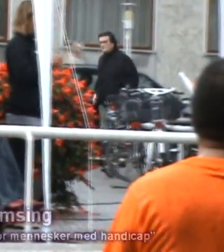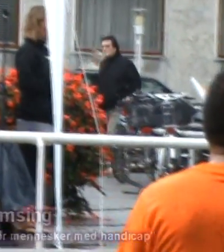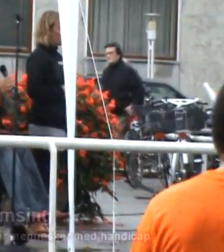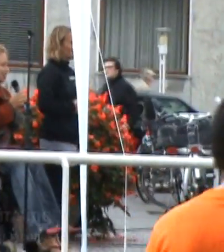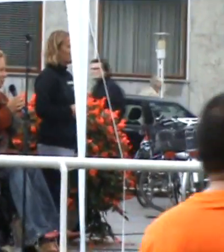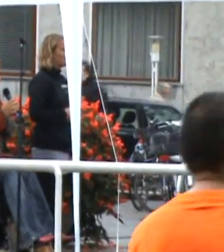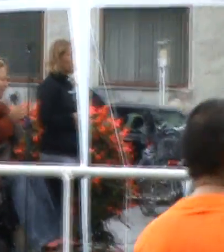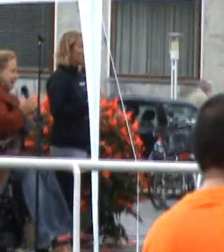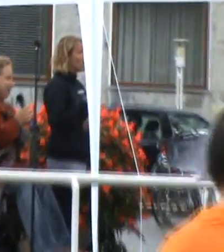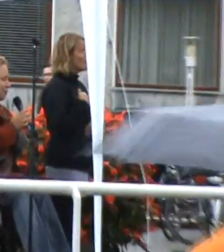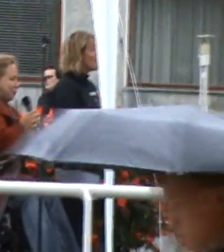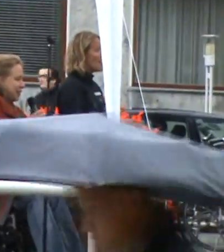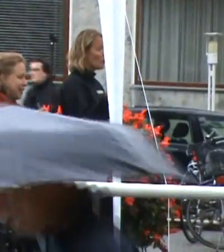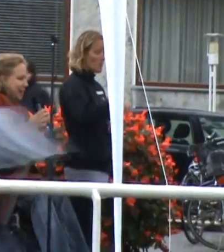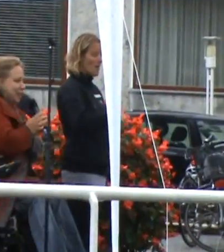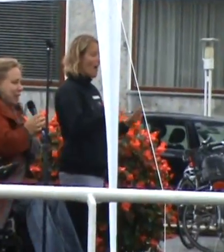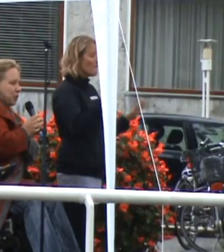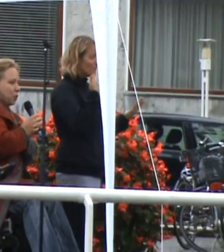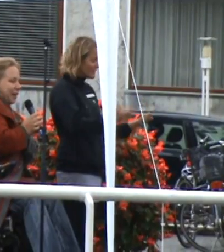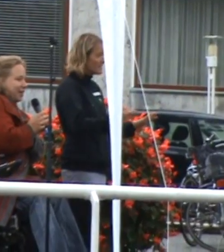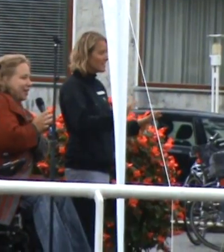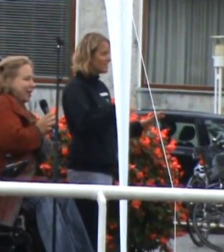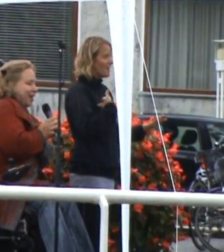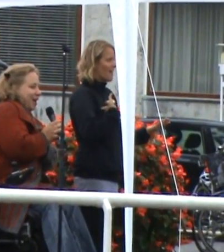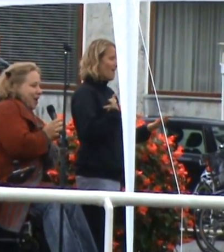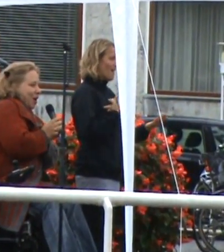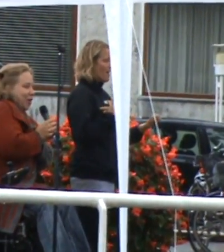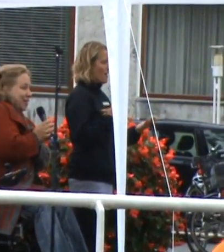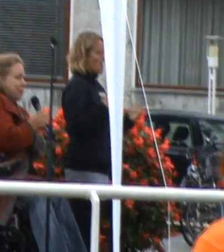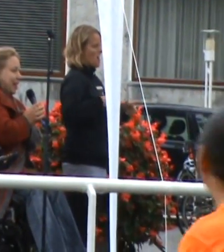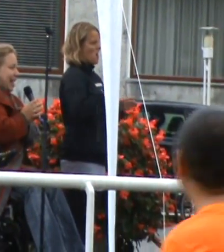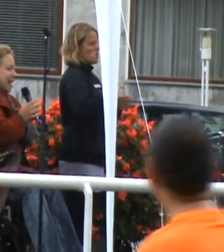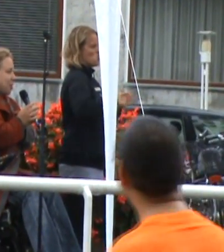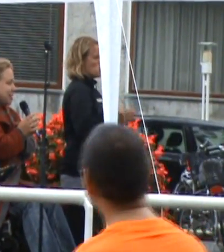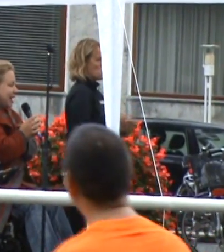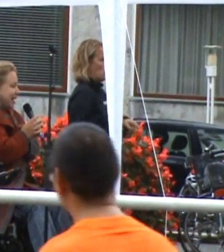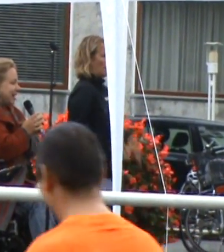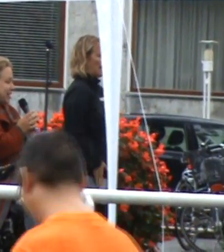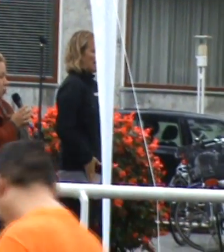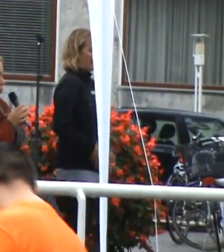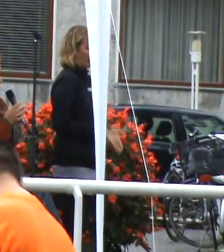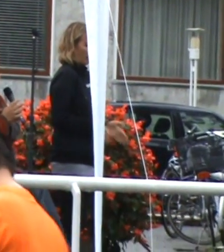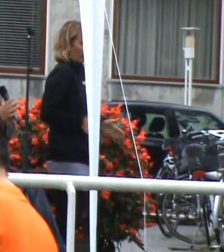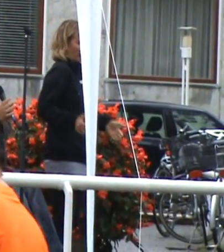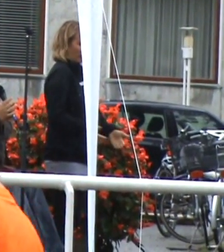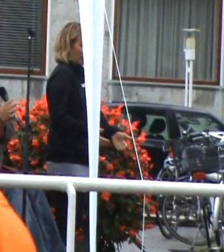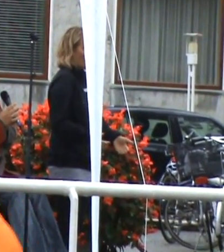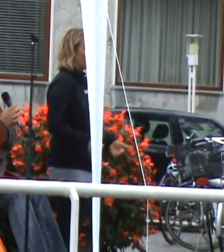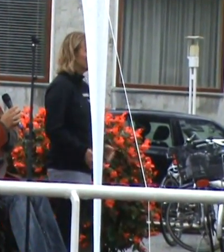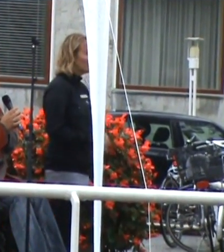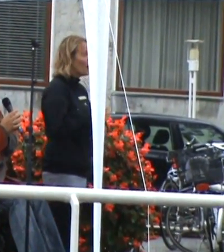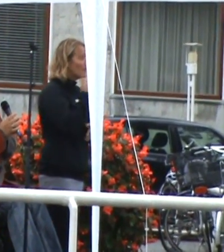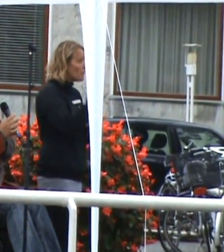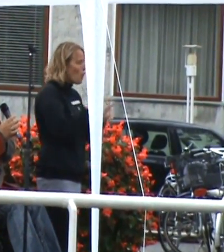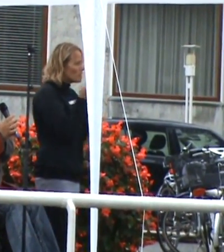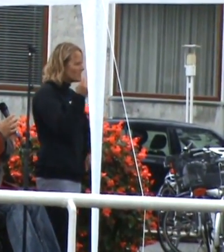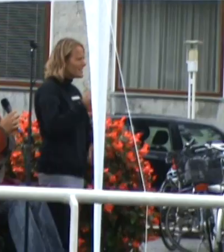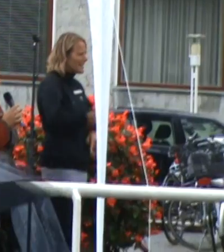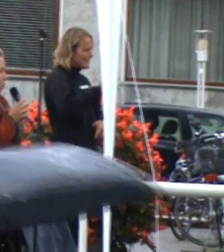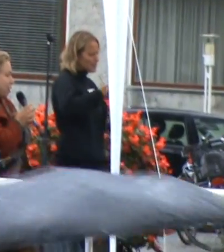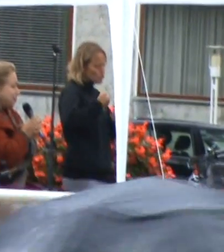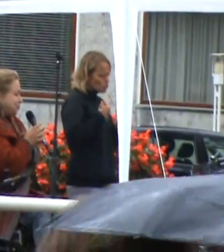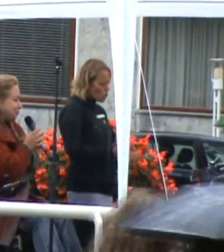Jeg er jo her, som blandt andet, fordi jeg netop er julbenet. Og dermed er jeg også en af de tunge, vanskelige,